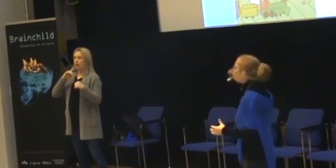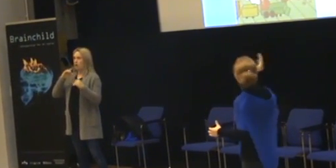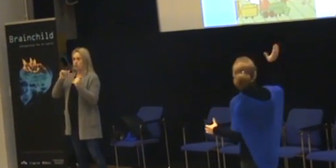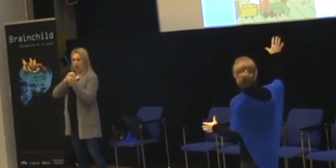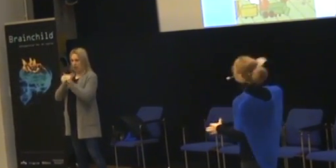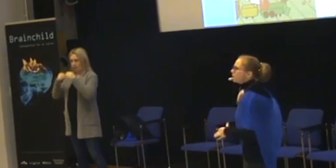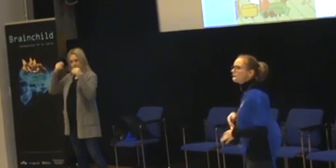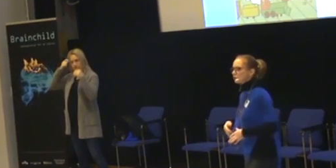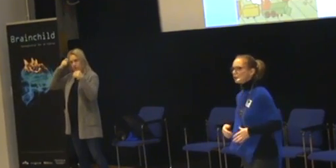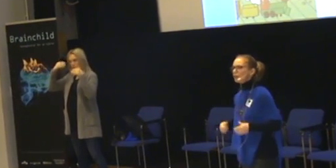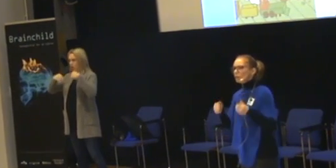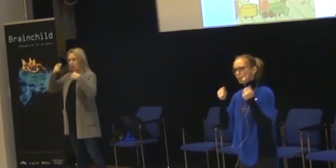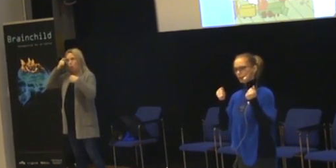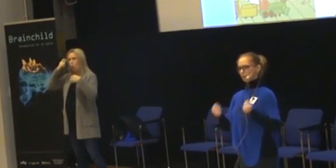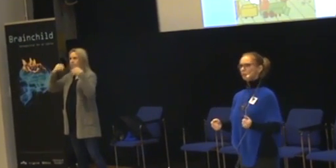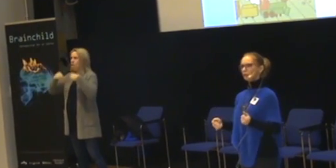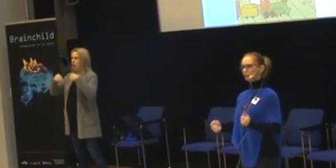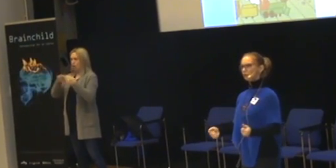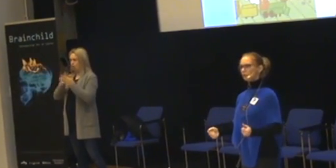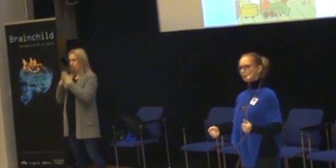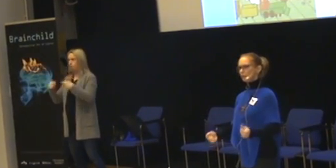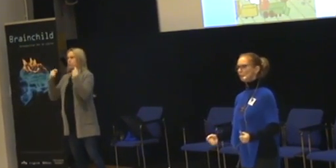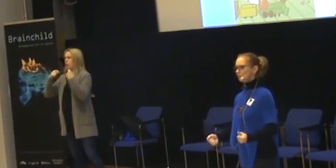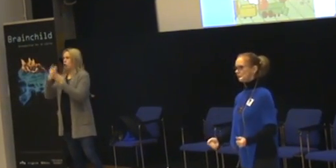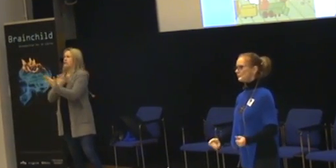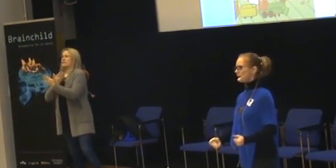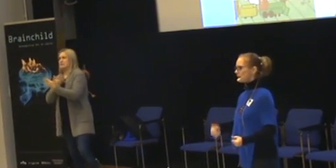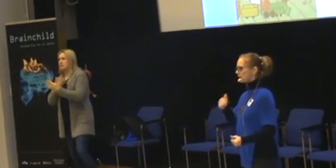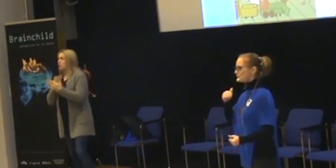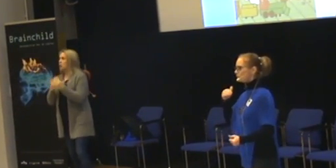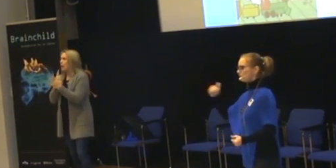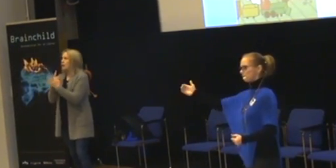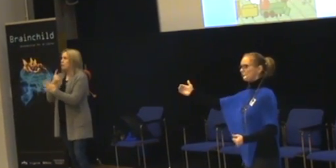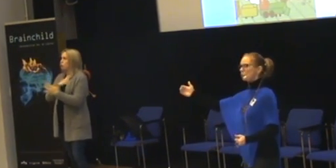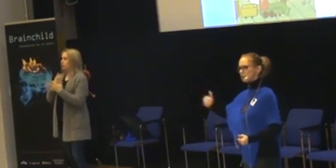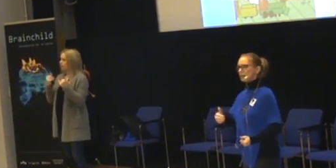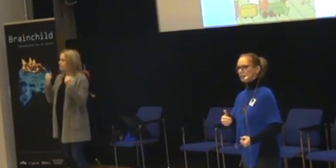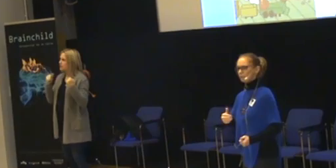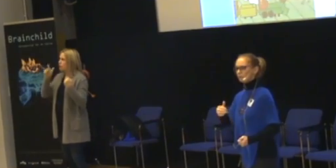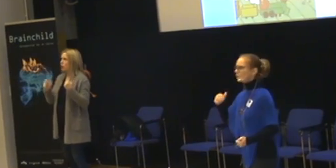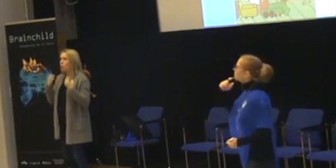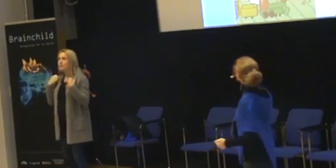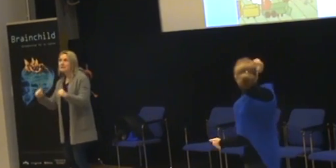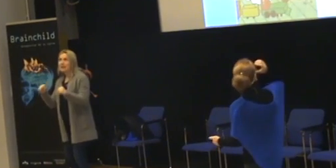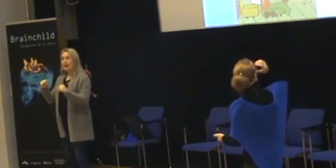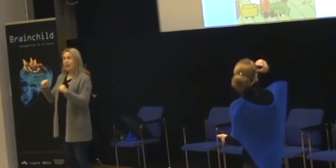hårfärg. Det händer mycket. Men jätte, jätteviktigt för henne att prestera.